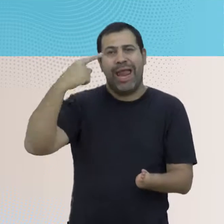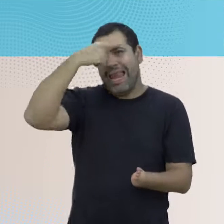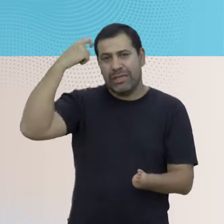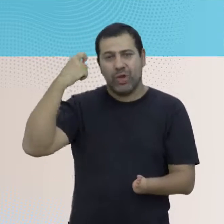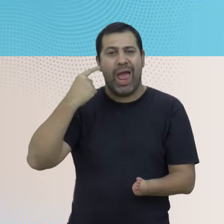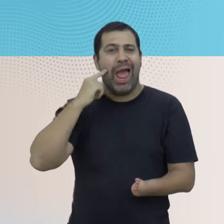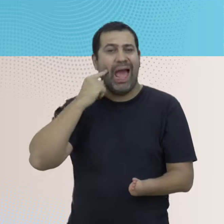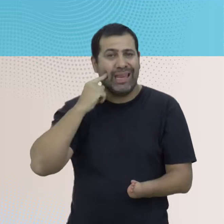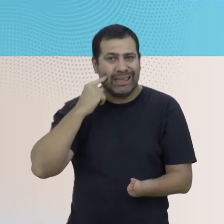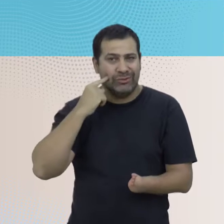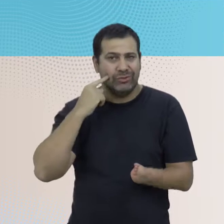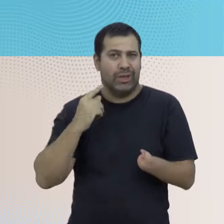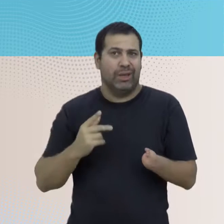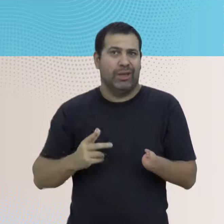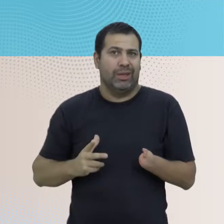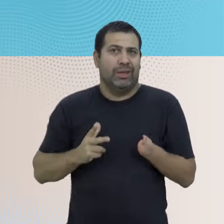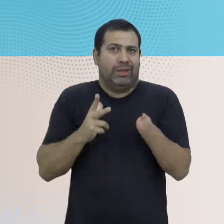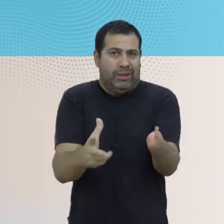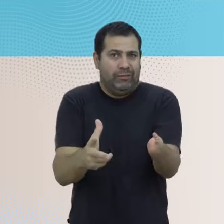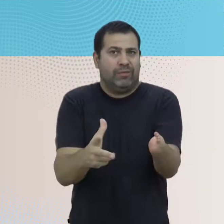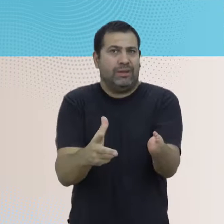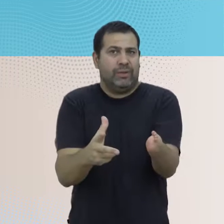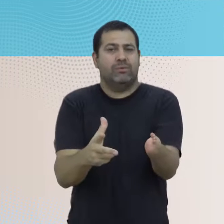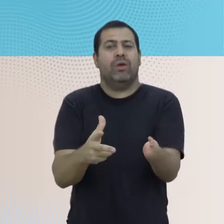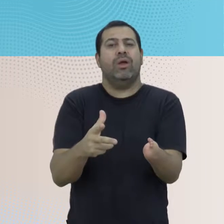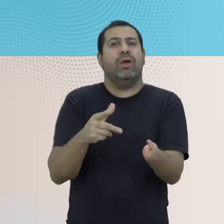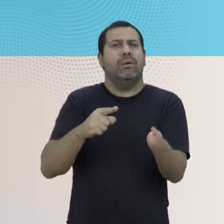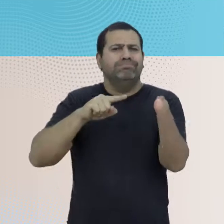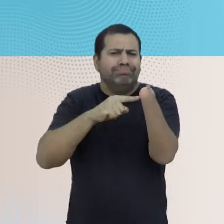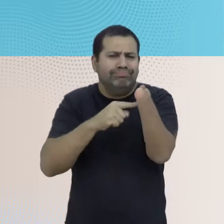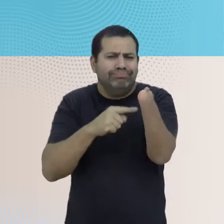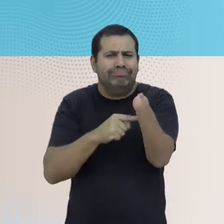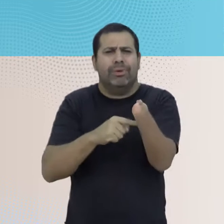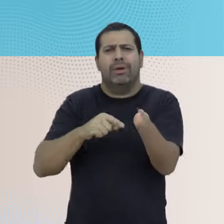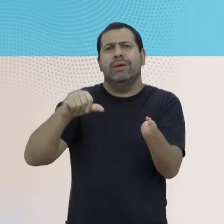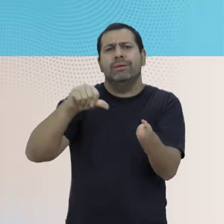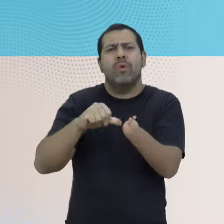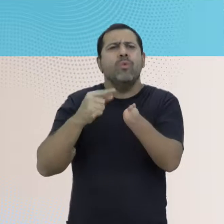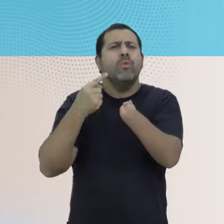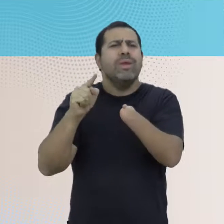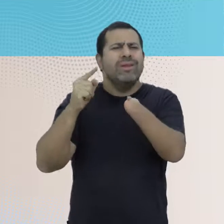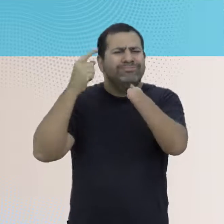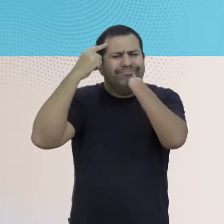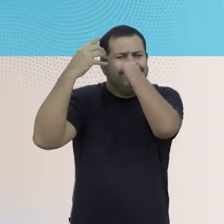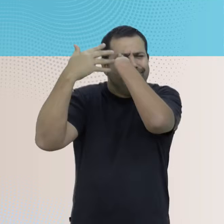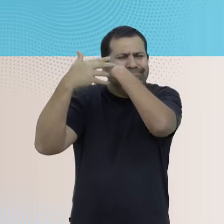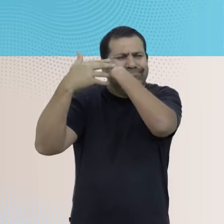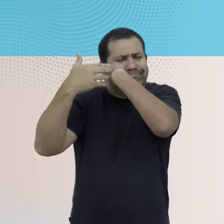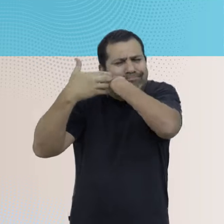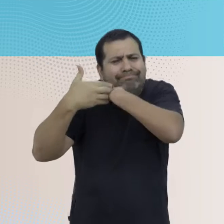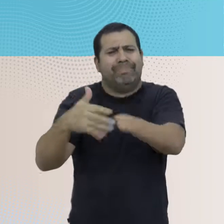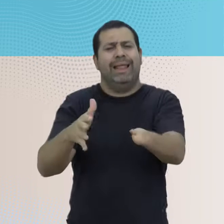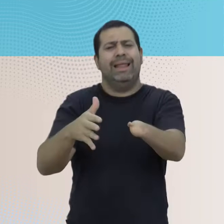de Entre Ríos, nosotros reivindicamos los postulados desde los cuales comenzó a pensarse,